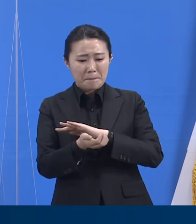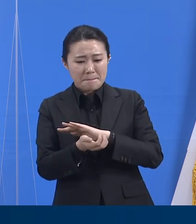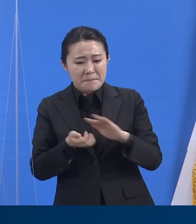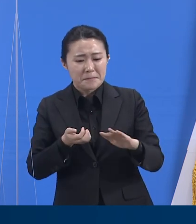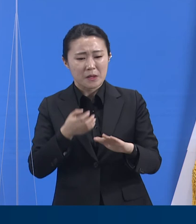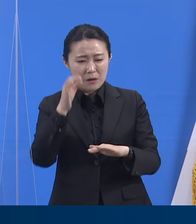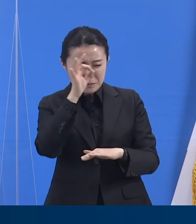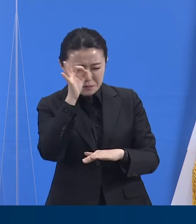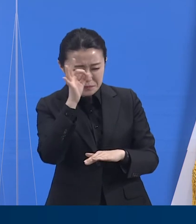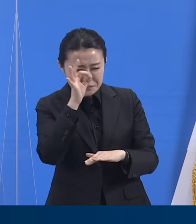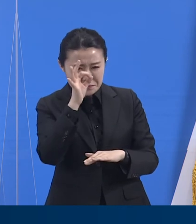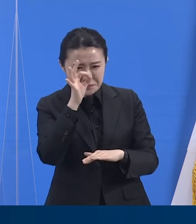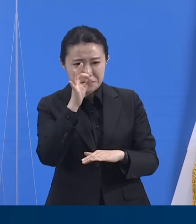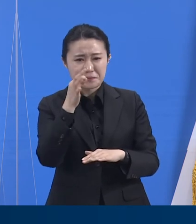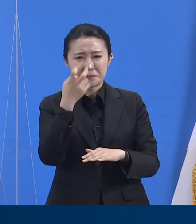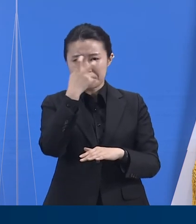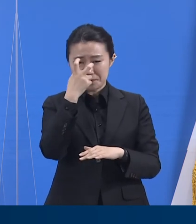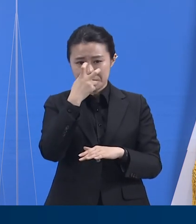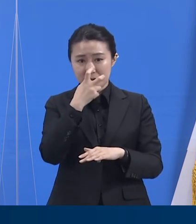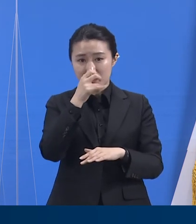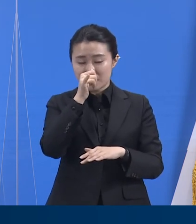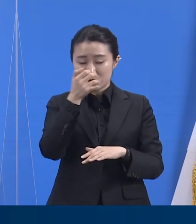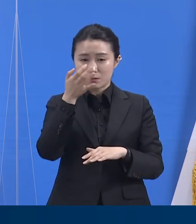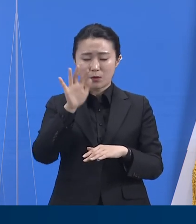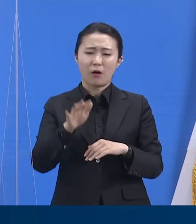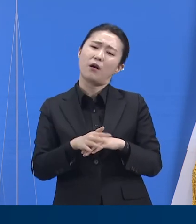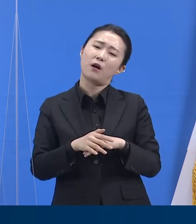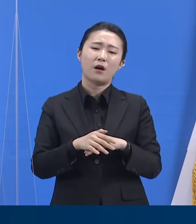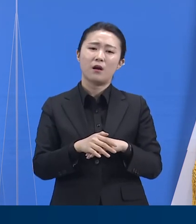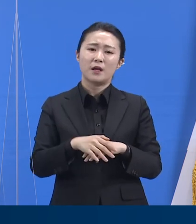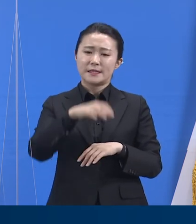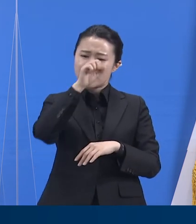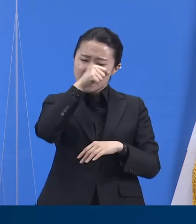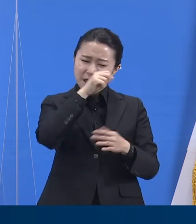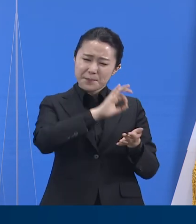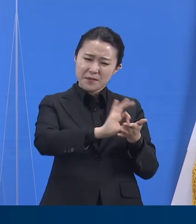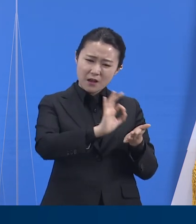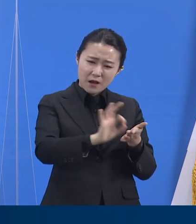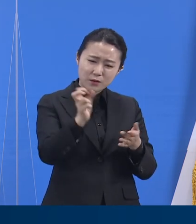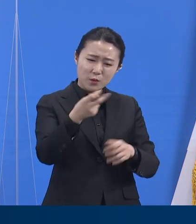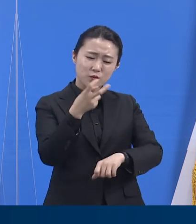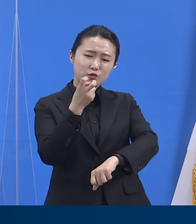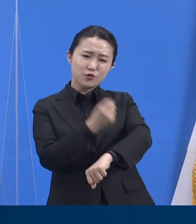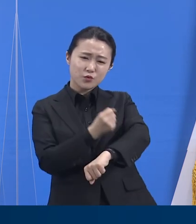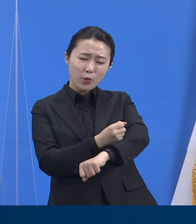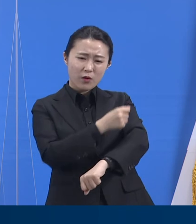분명합니다. 안타깝지만 드리는 비용과 수고 대비 효과가 적습니다.